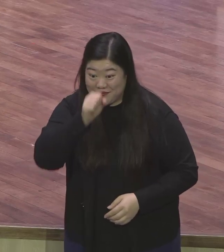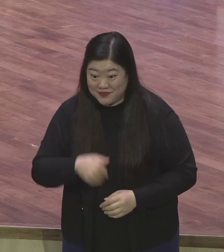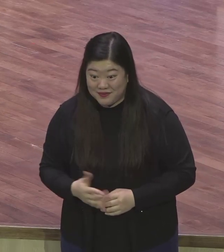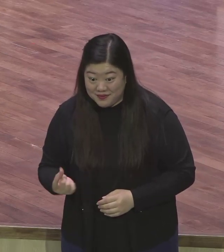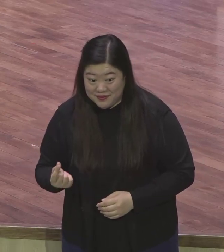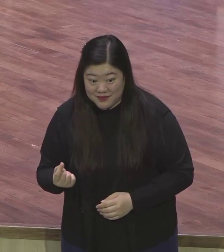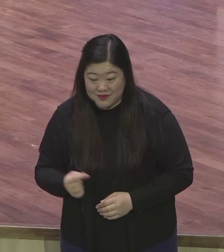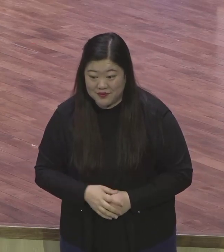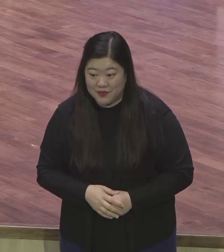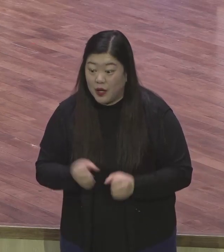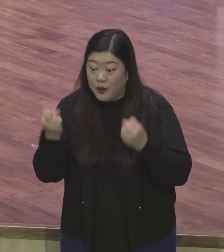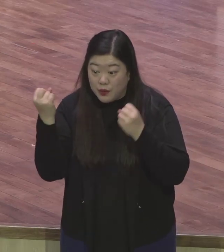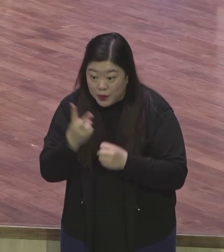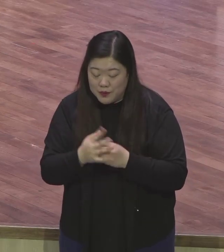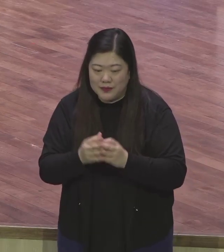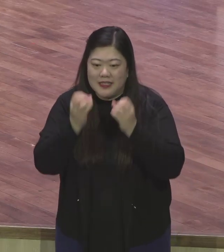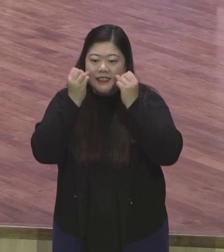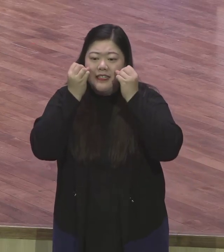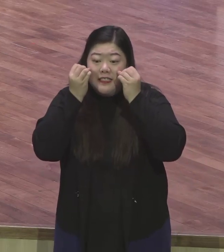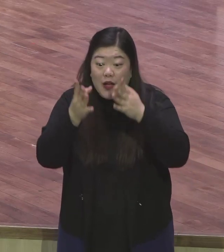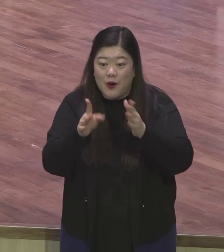전도하는 분을 품어야 됩니다